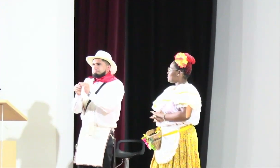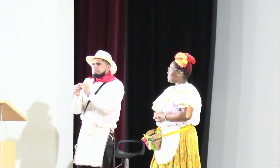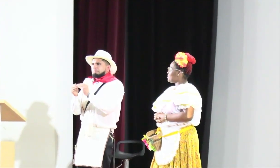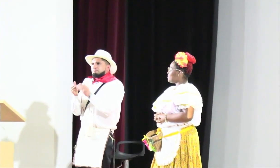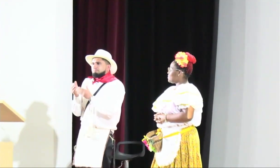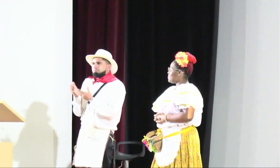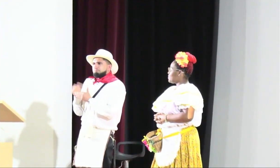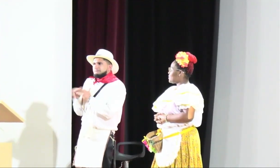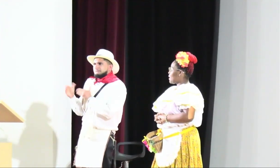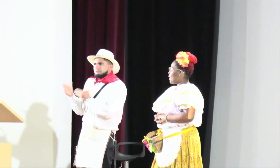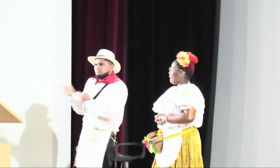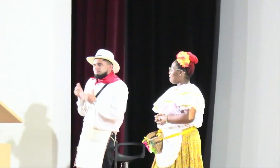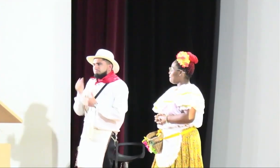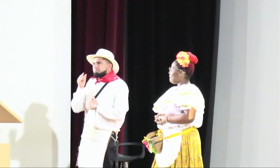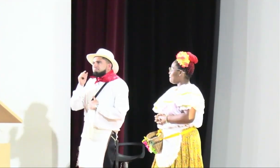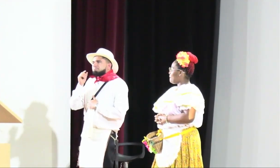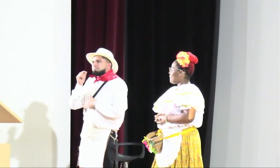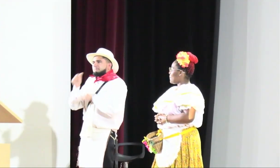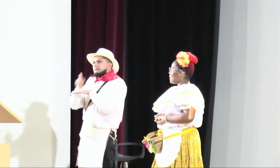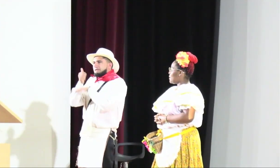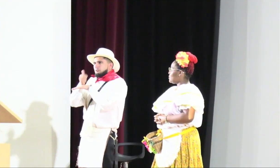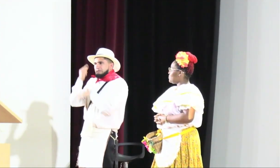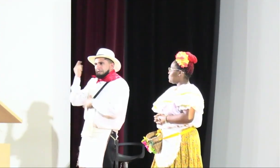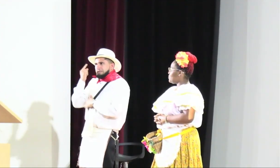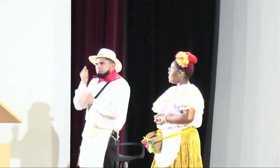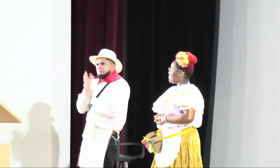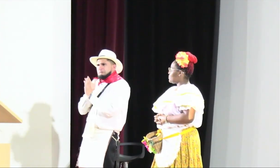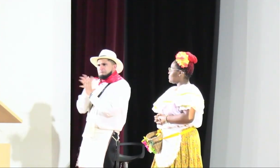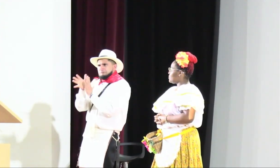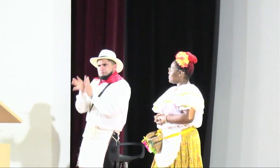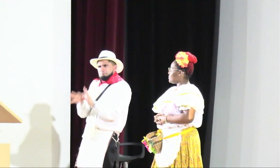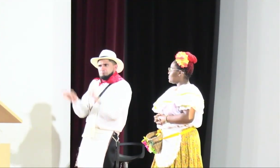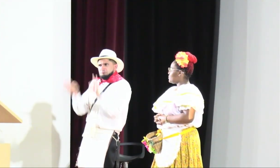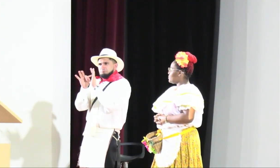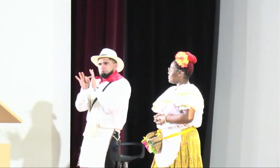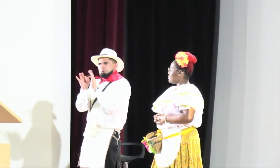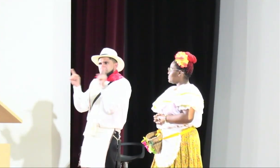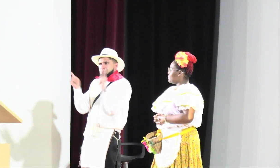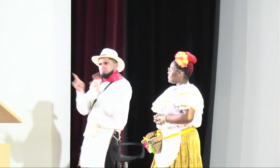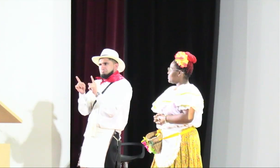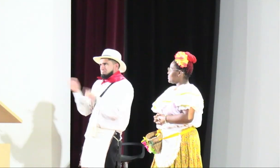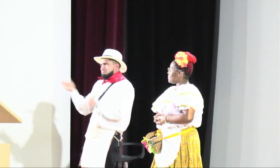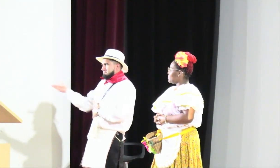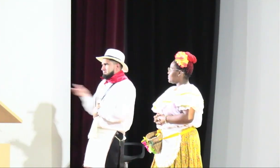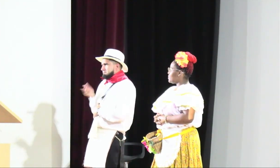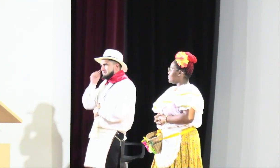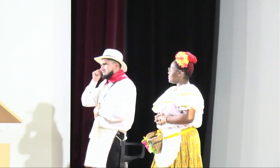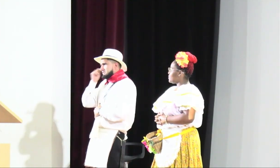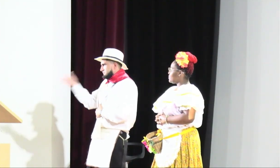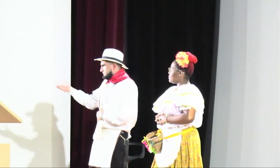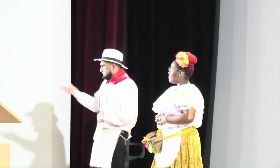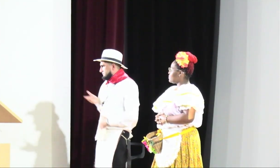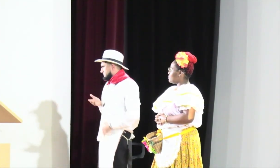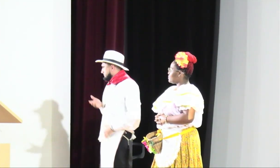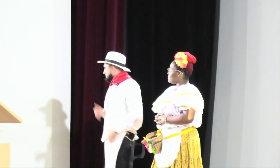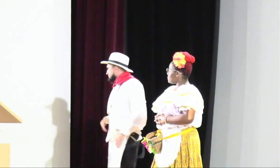vamos a añadir algo más a cargo del director general de FENASCUL que tiene una información muy